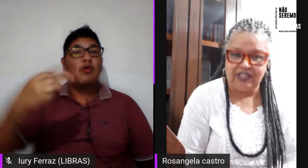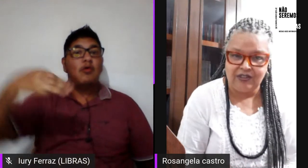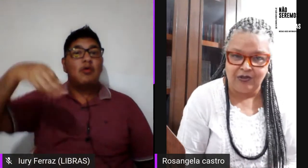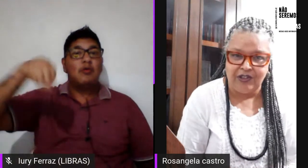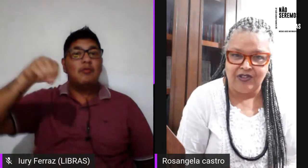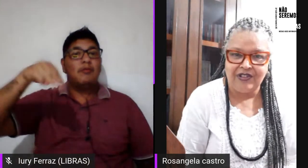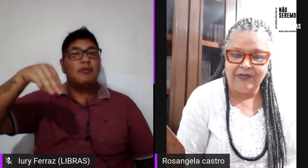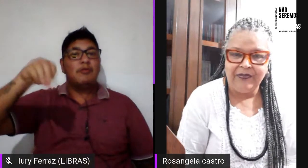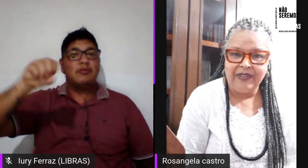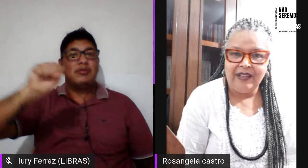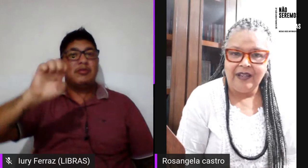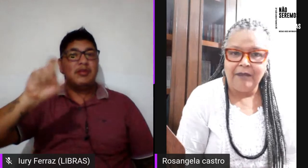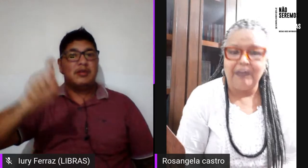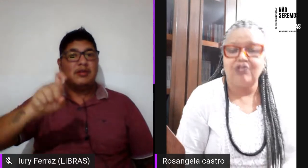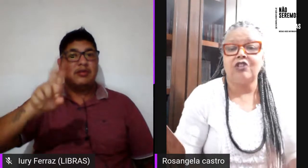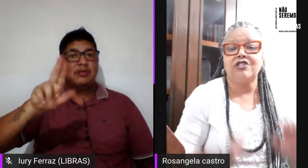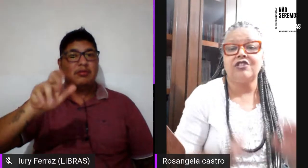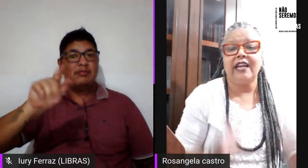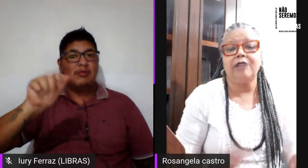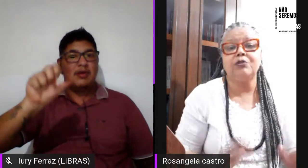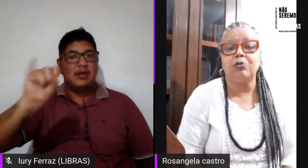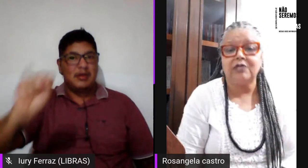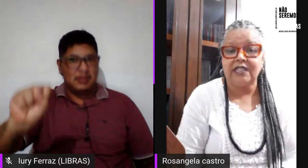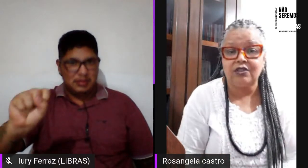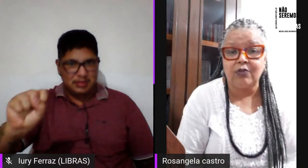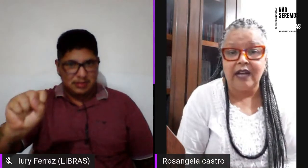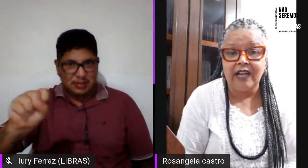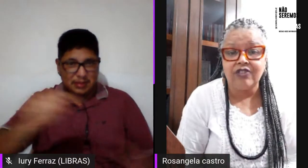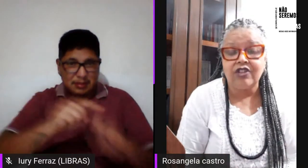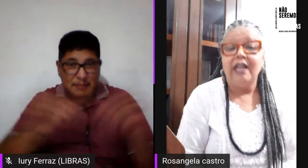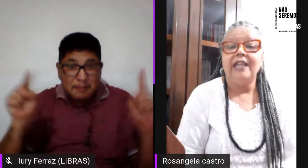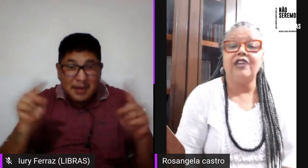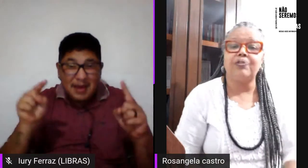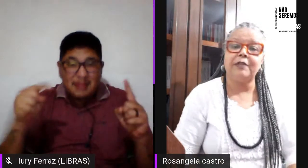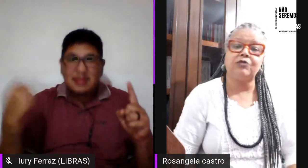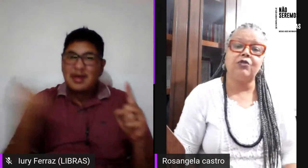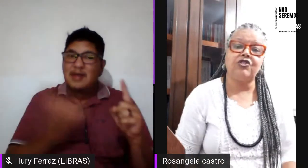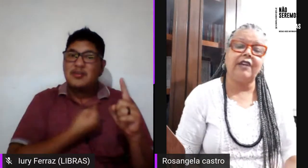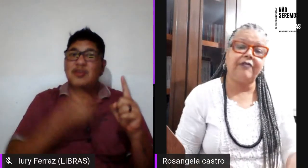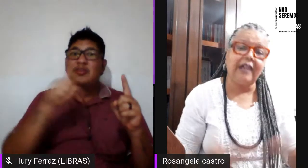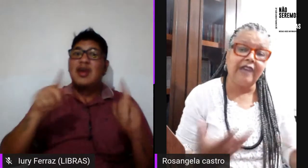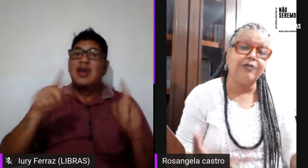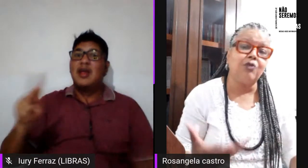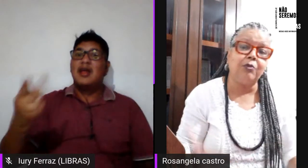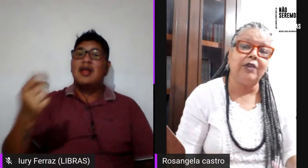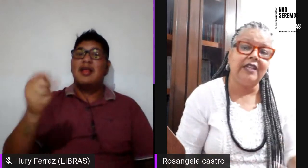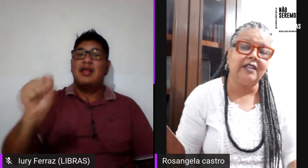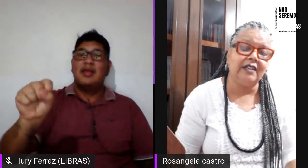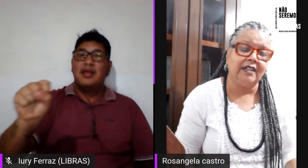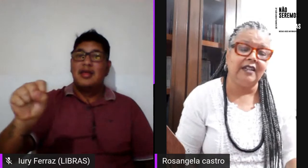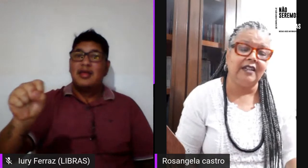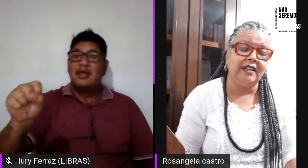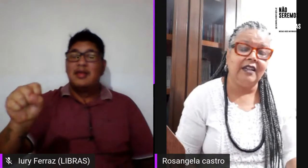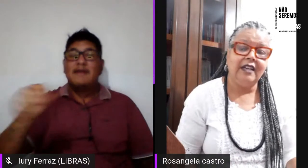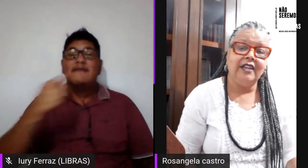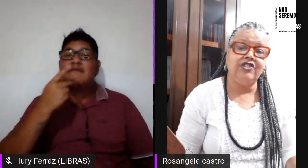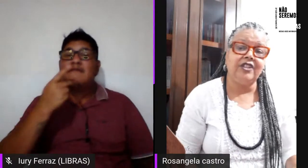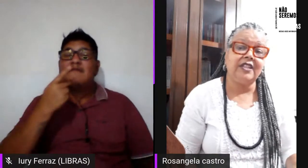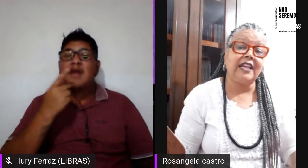manifestações, mas nós éramos homossexuais e as pessoas falavam, como a Eliana